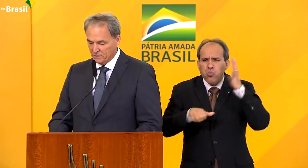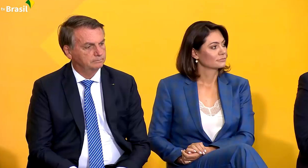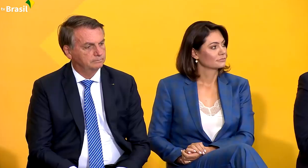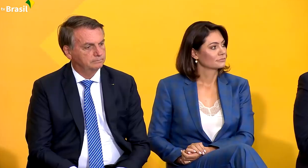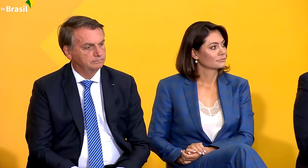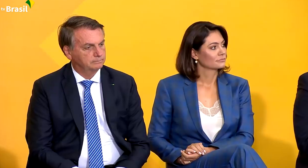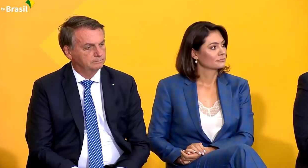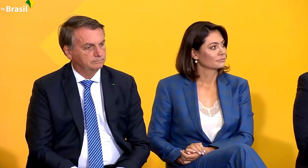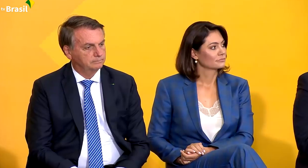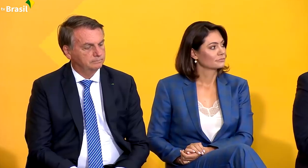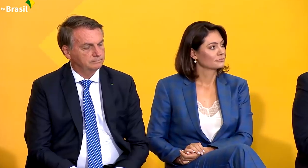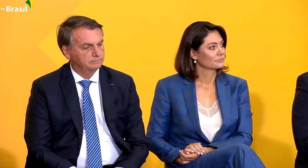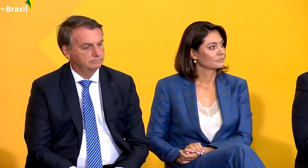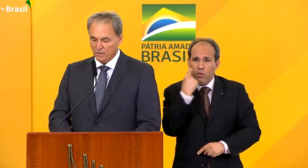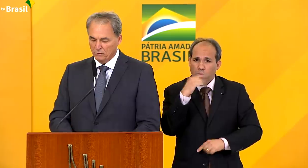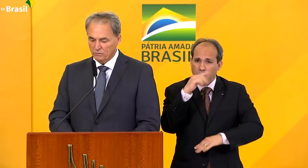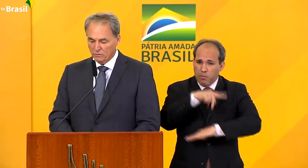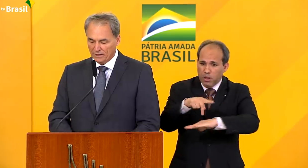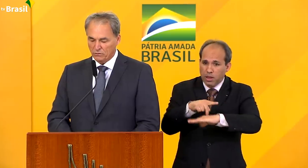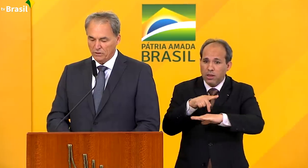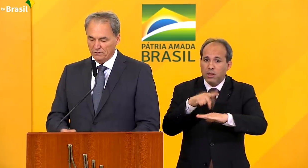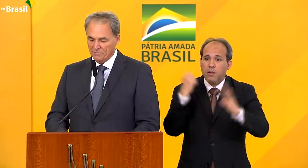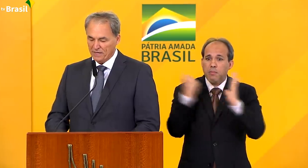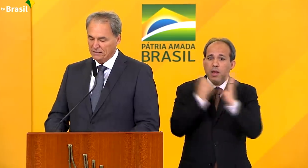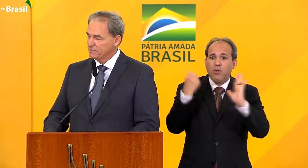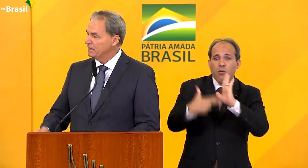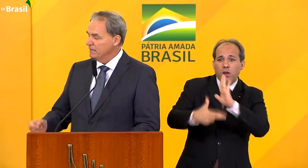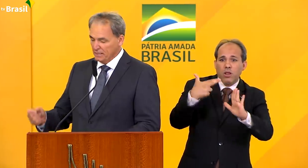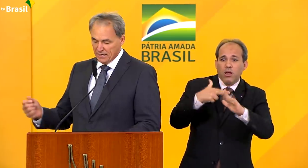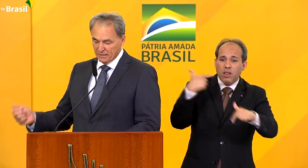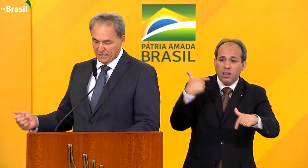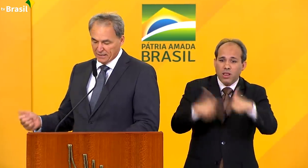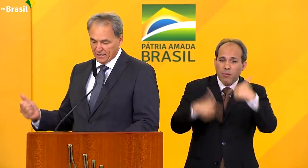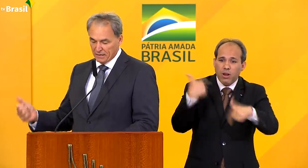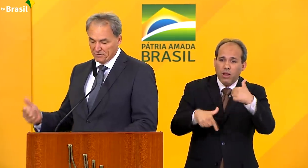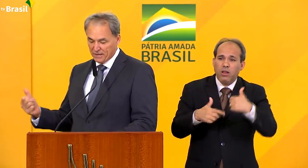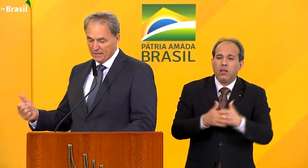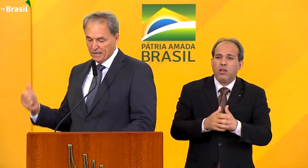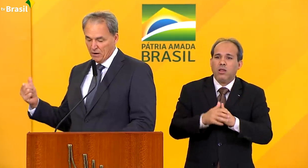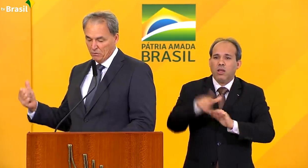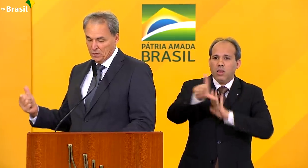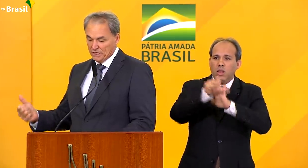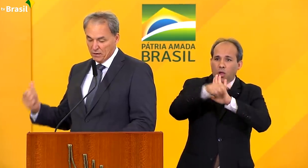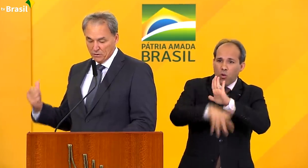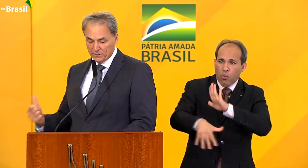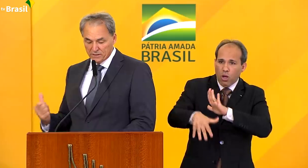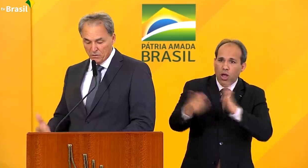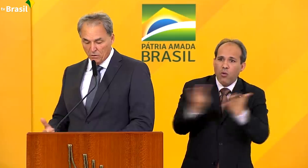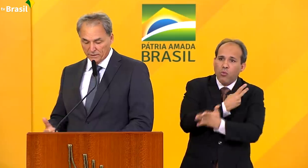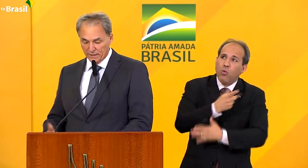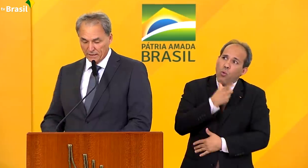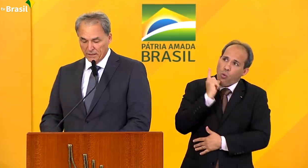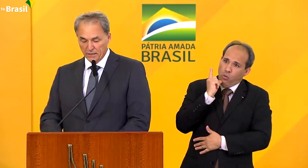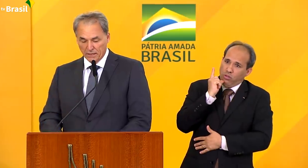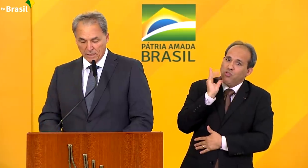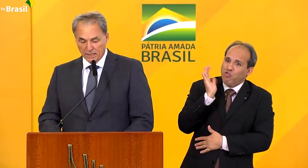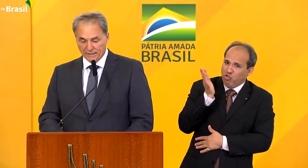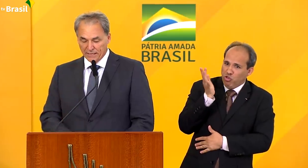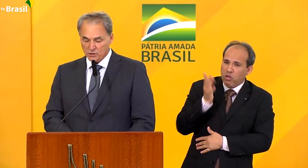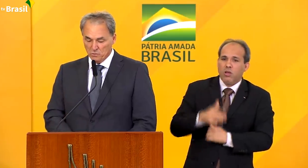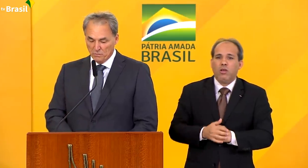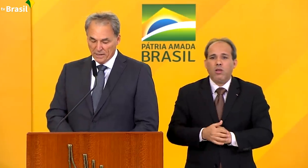país. Os lançamentos do Marco Regulatório Trabalhista Infralegal, que aconteceu ontem,